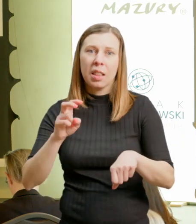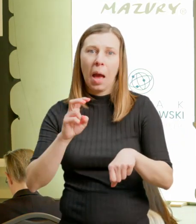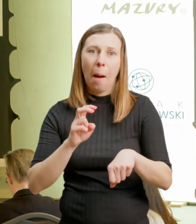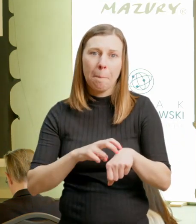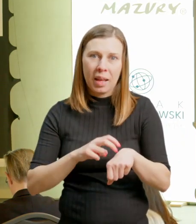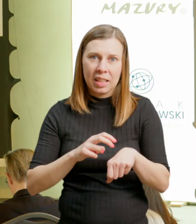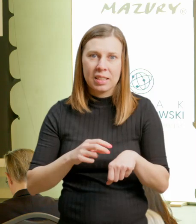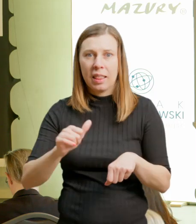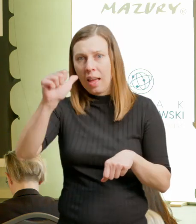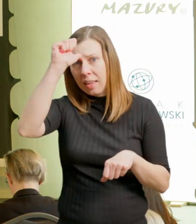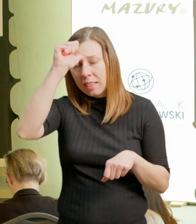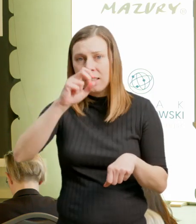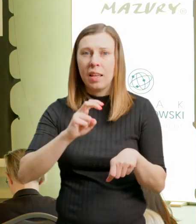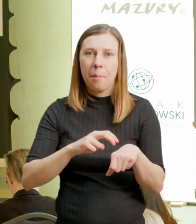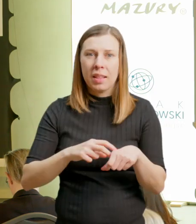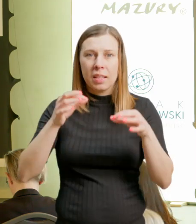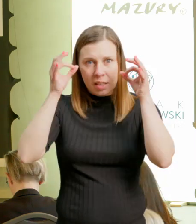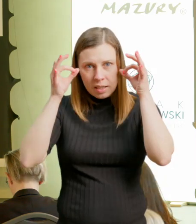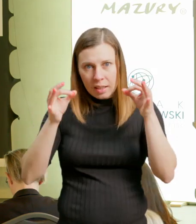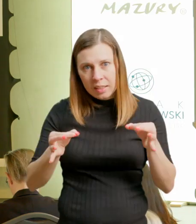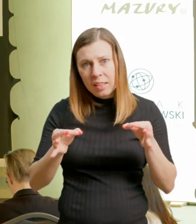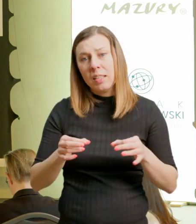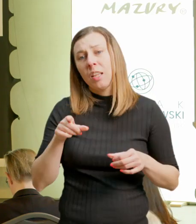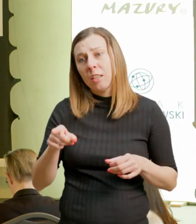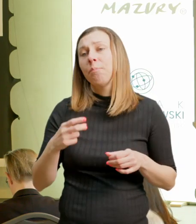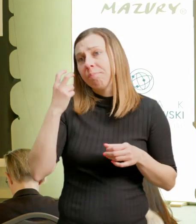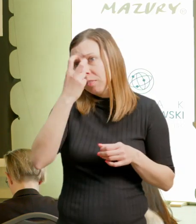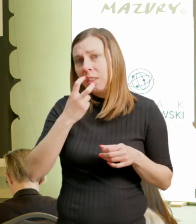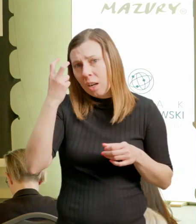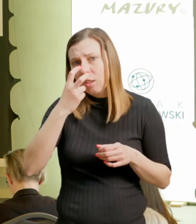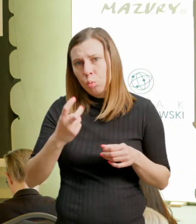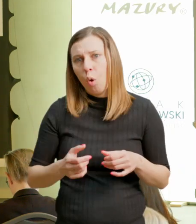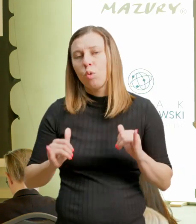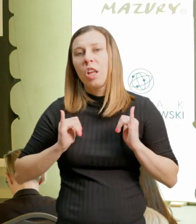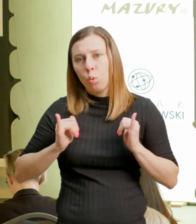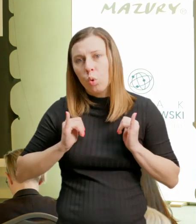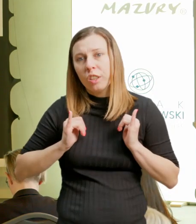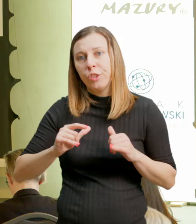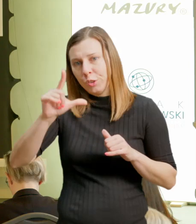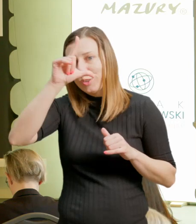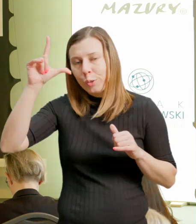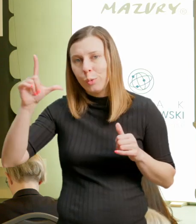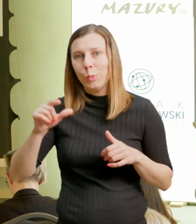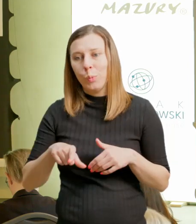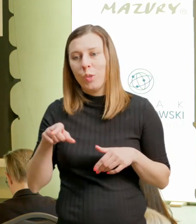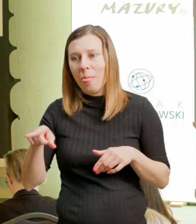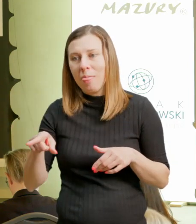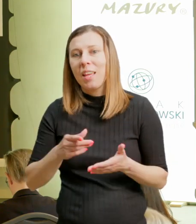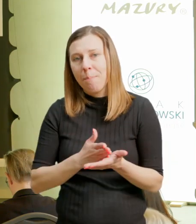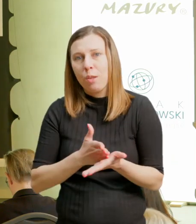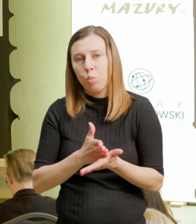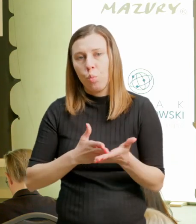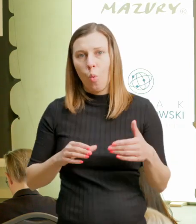turystów jest zainteresowana właśnie takimi usługami. A może po prostu sianoterapia, o której